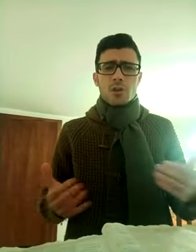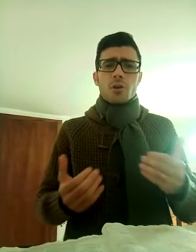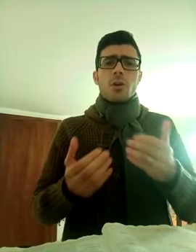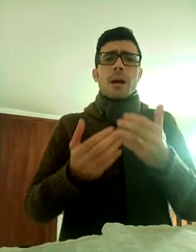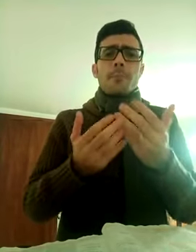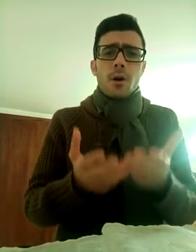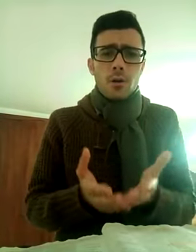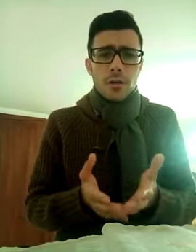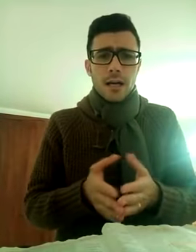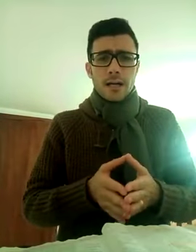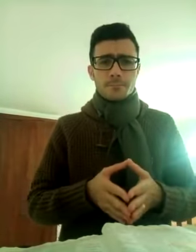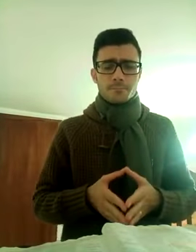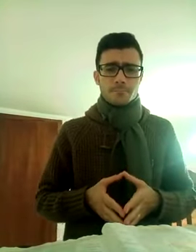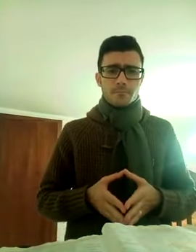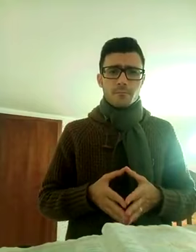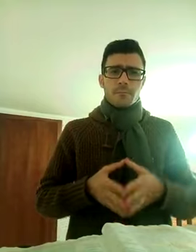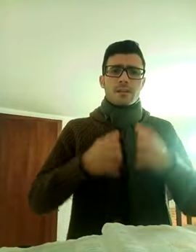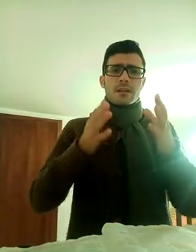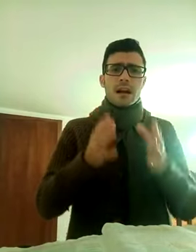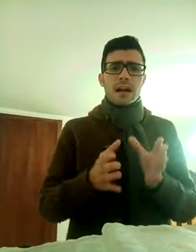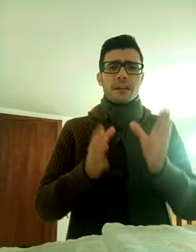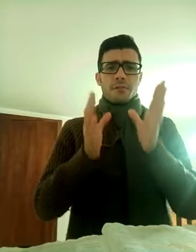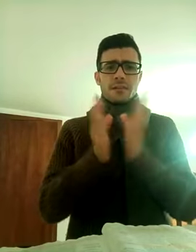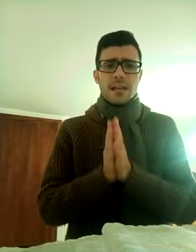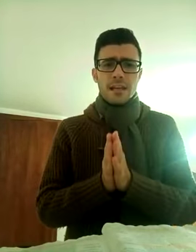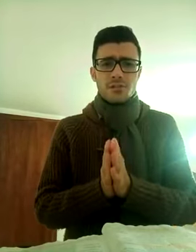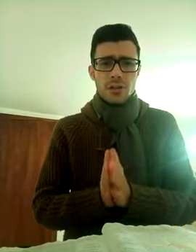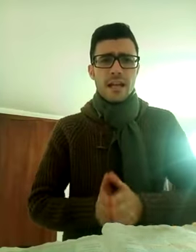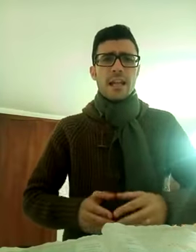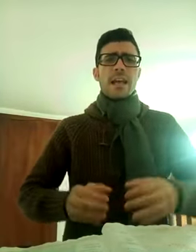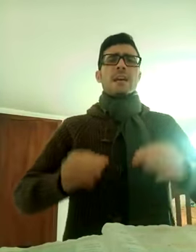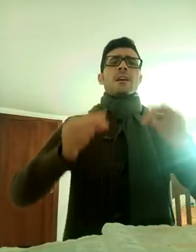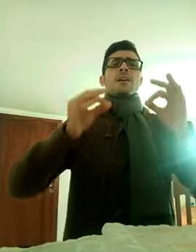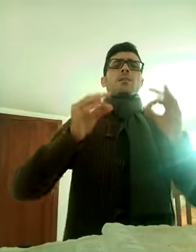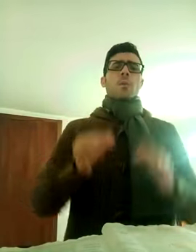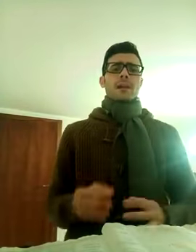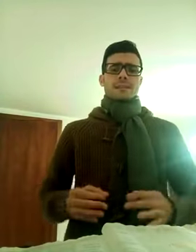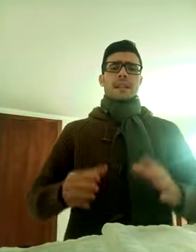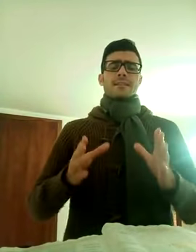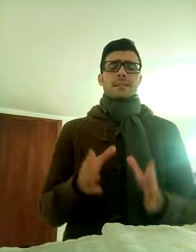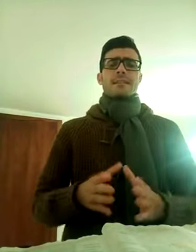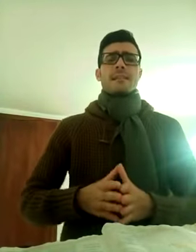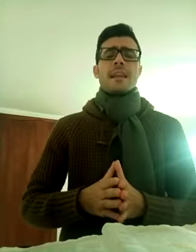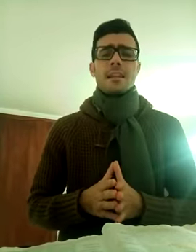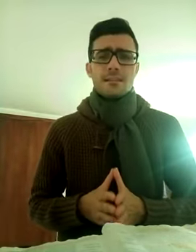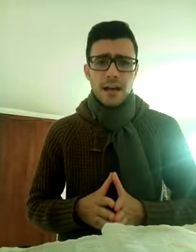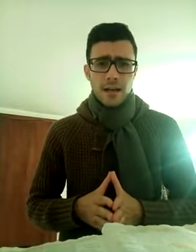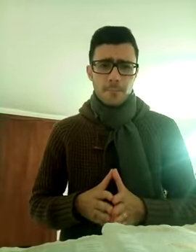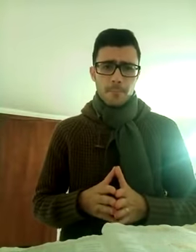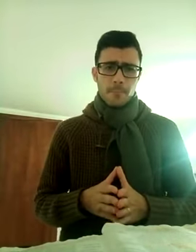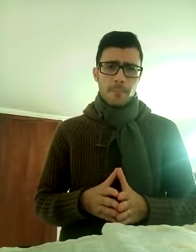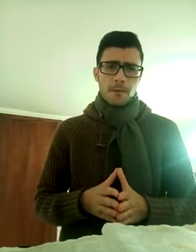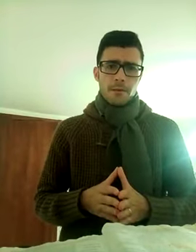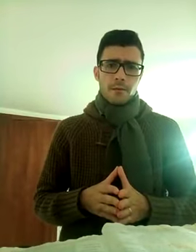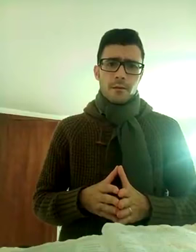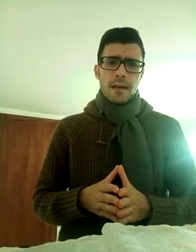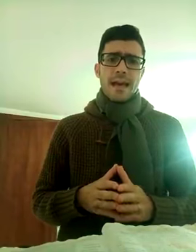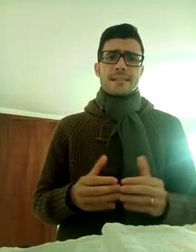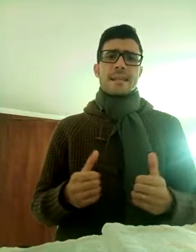solo con la bocca, cari fratelli e sorelle, questa è la triste realtà, essere